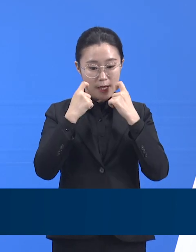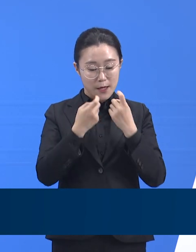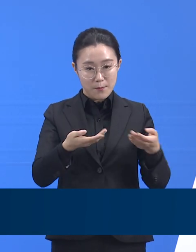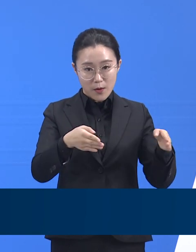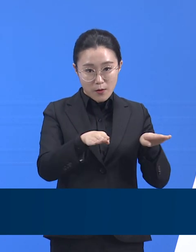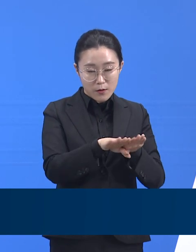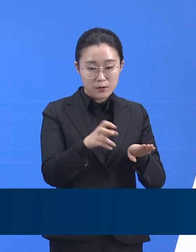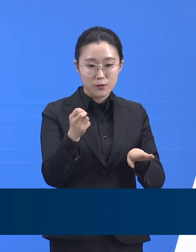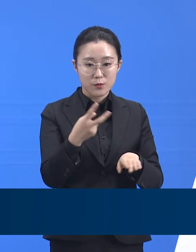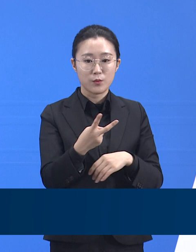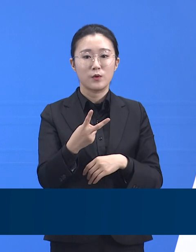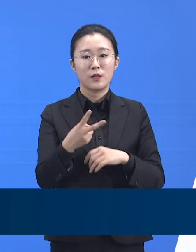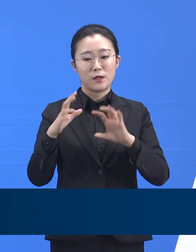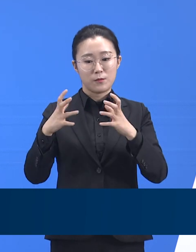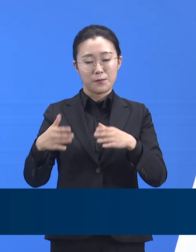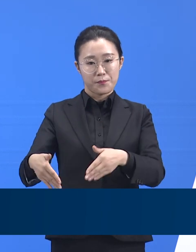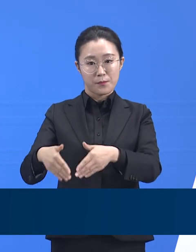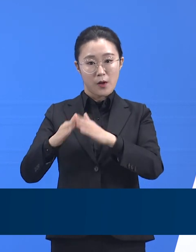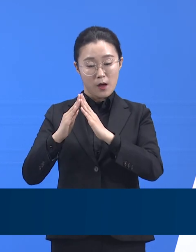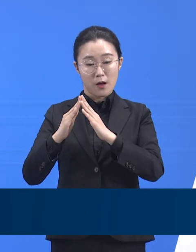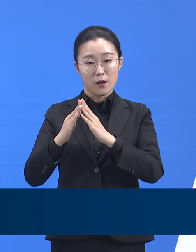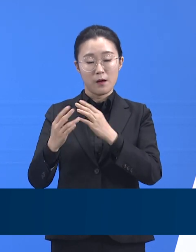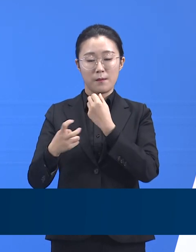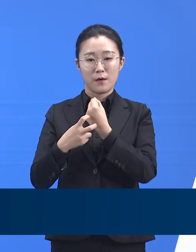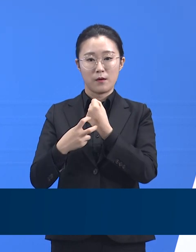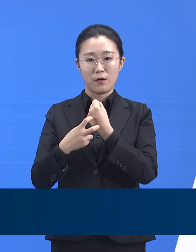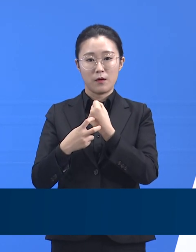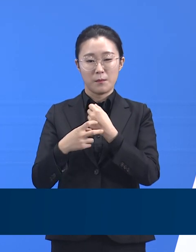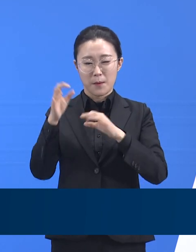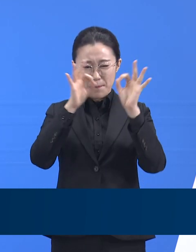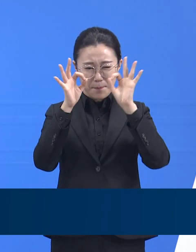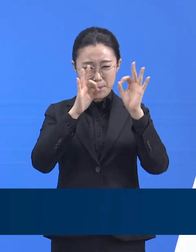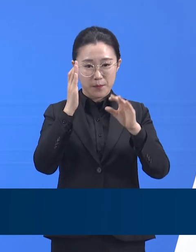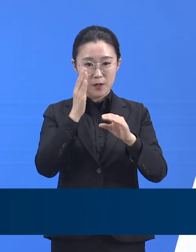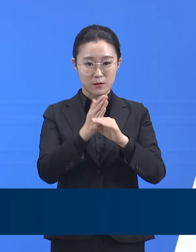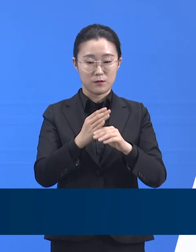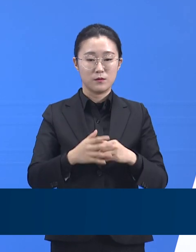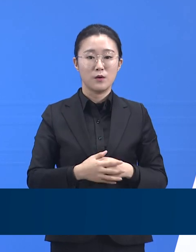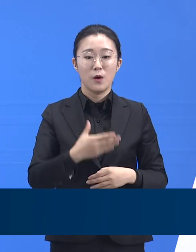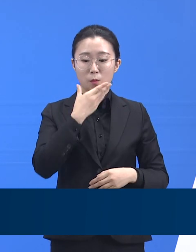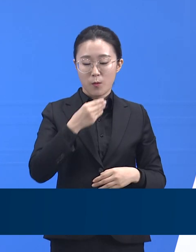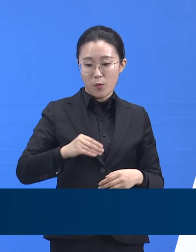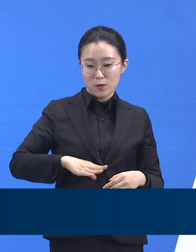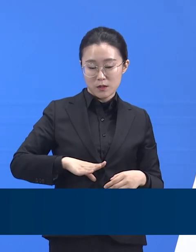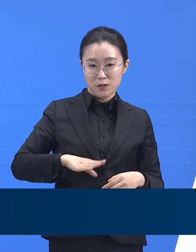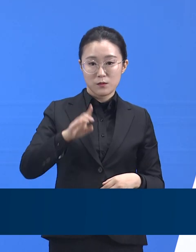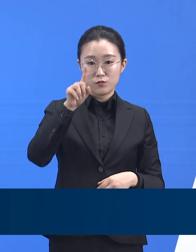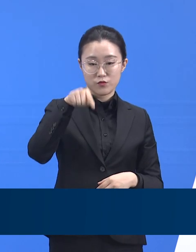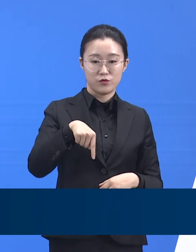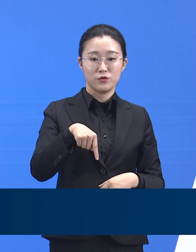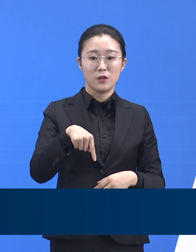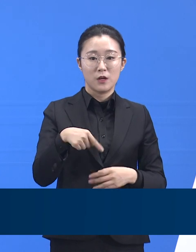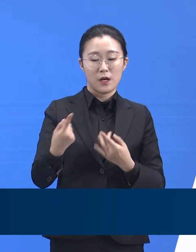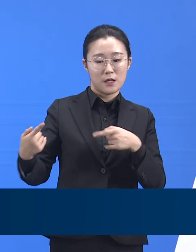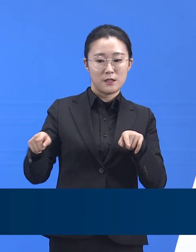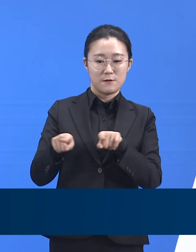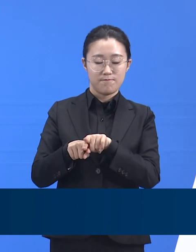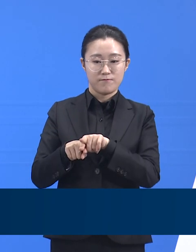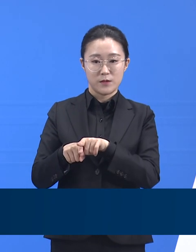적극적으로 만나서 협의 중입니다. 이 과정은 또 보건복지부와 긴밀하게 협력하고 있고 공동 대응 중입니다.